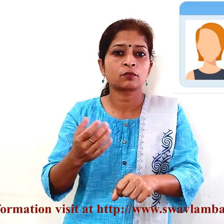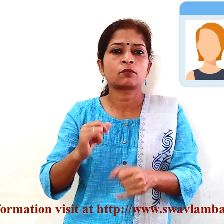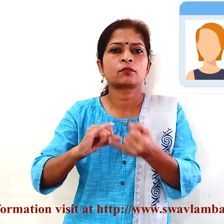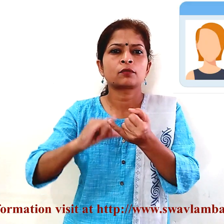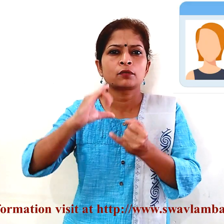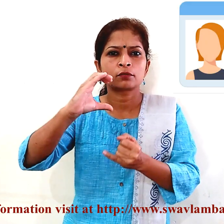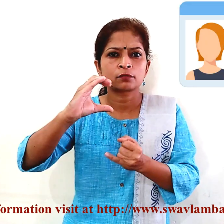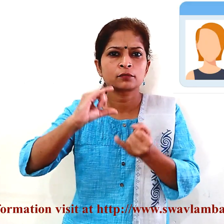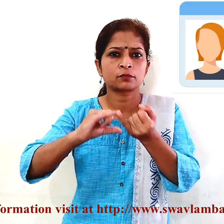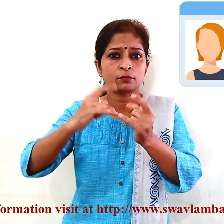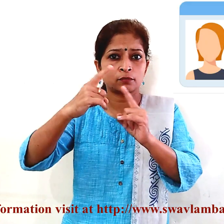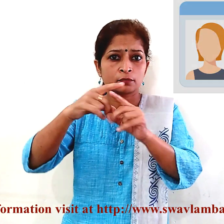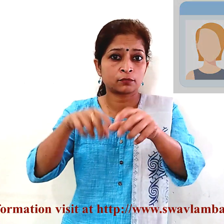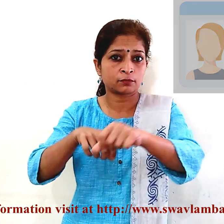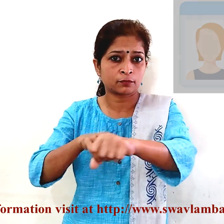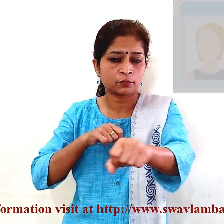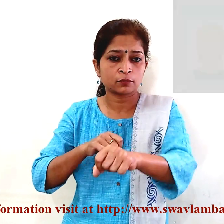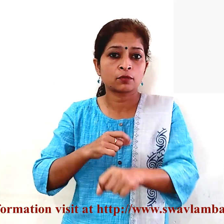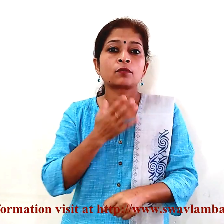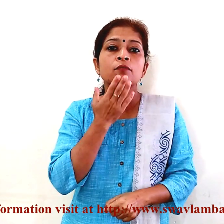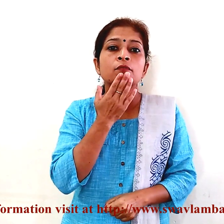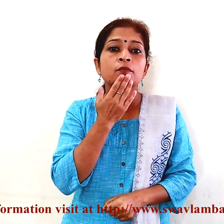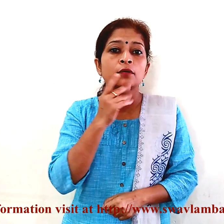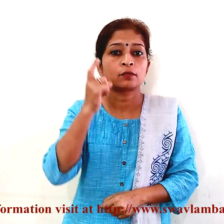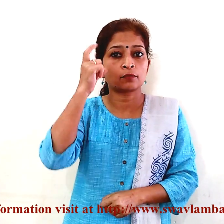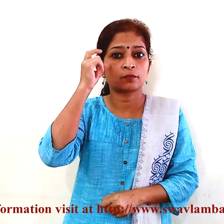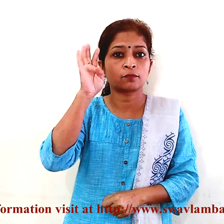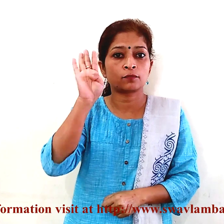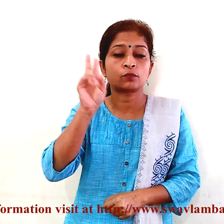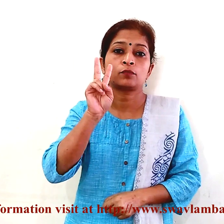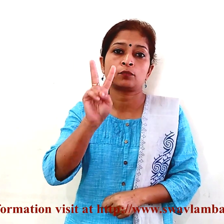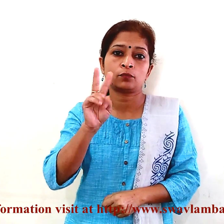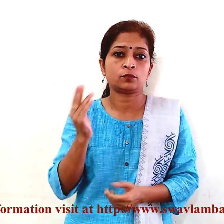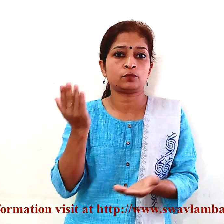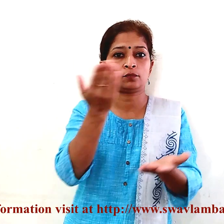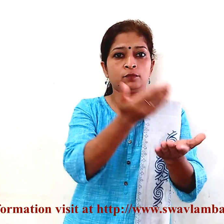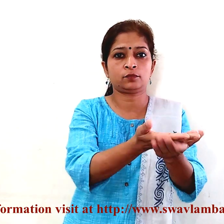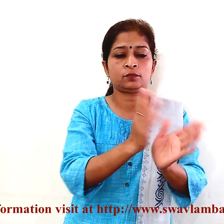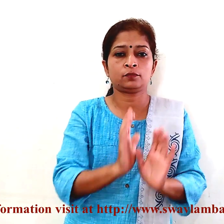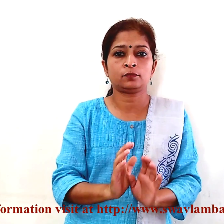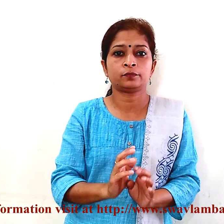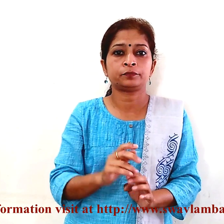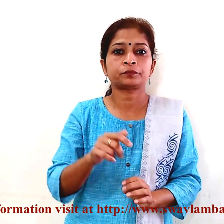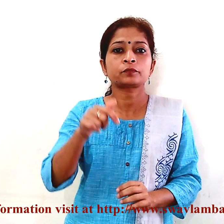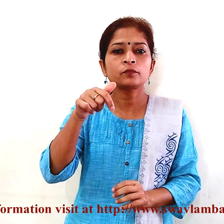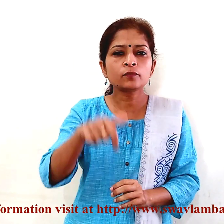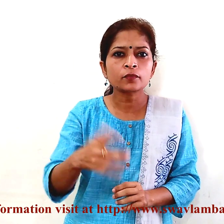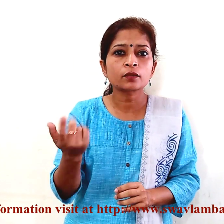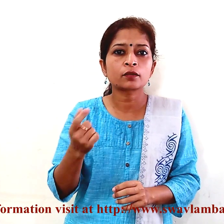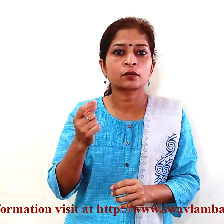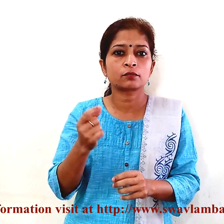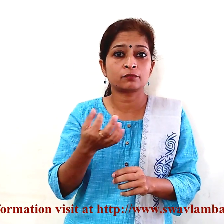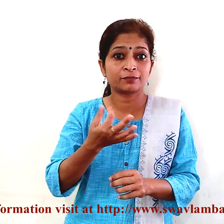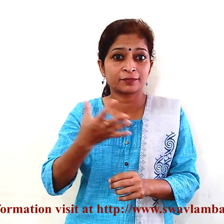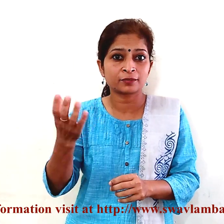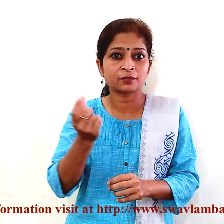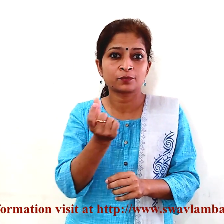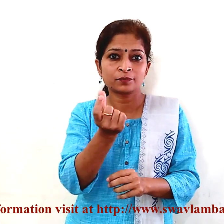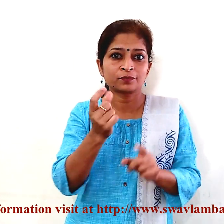पत्र, दो रंगेन, पास्पोर्ट, साइ फोटो की जरूरत होगी आए अब जानते हैं कि अनोखी विकलांगता आईडी कार्ड